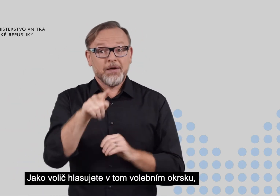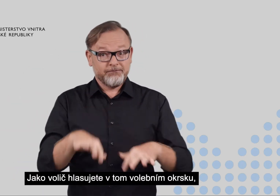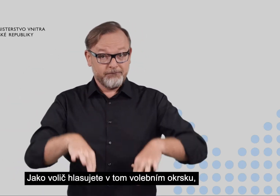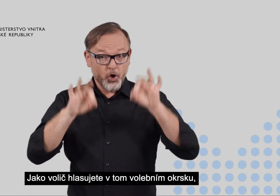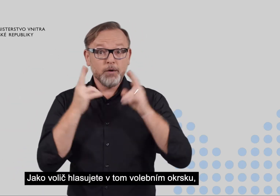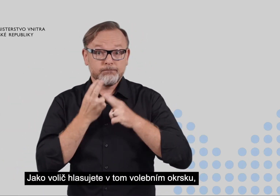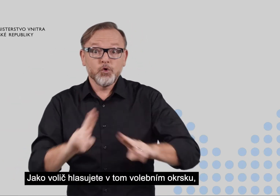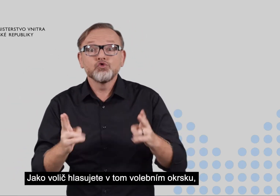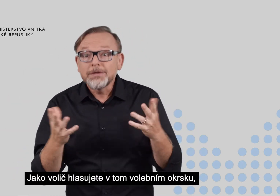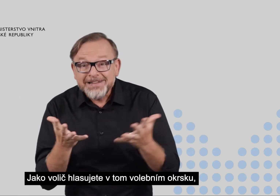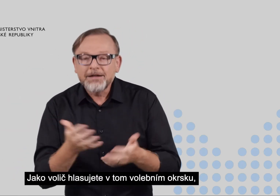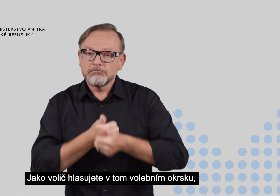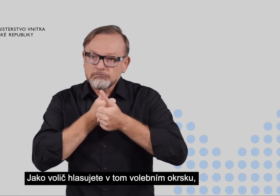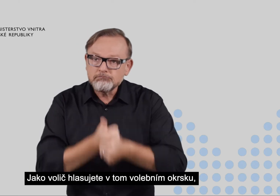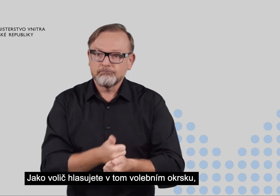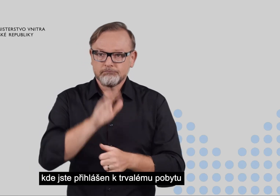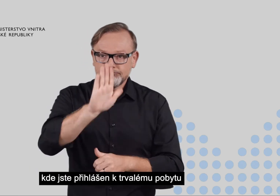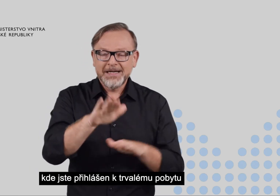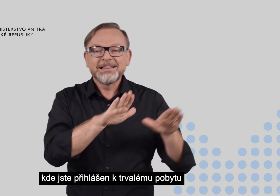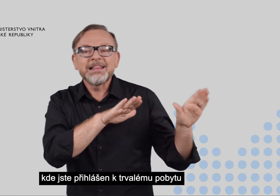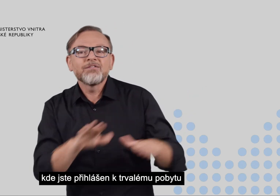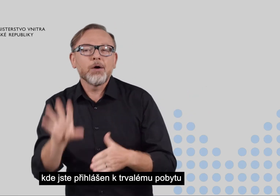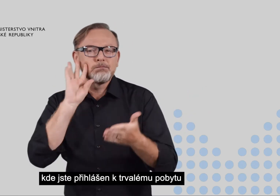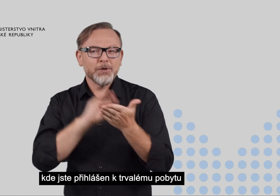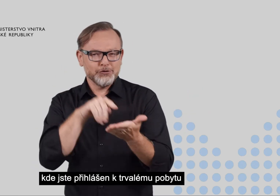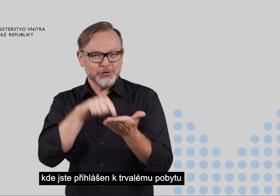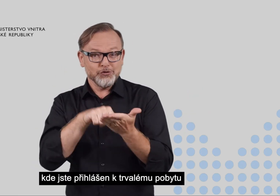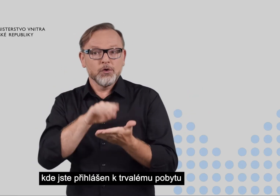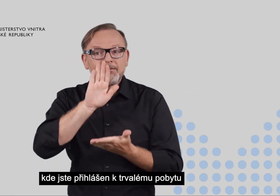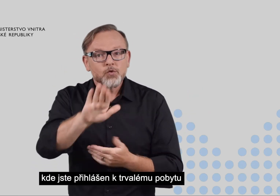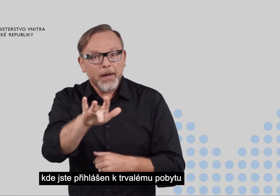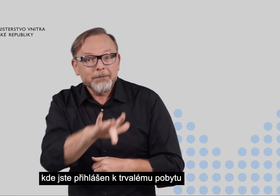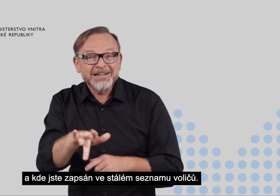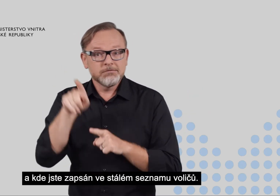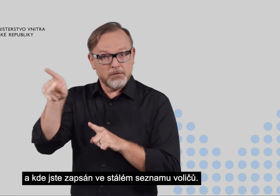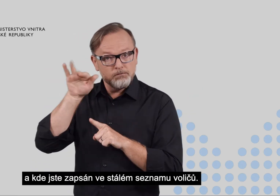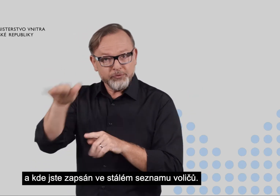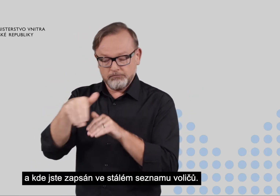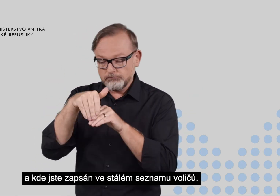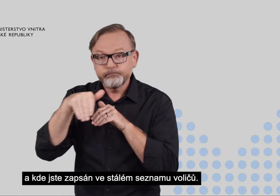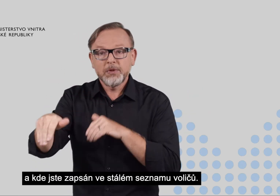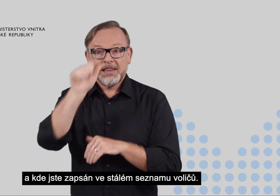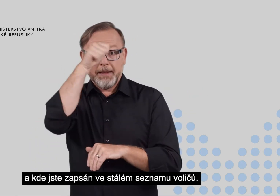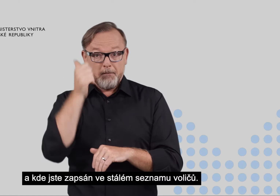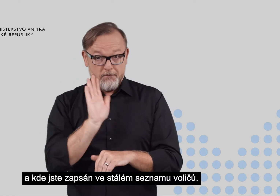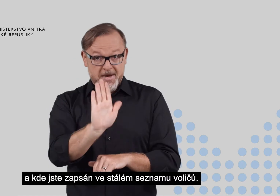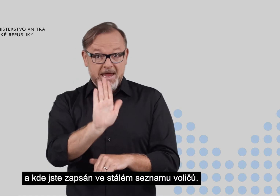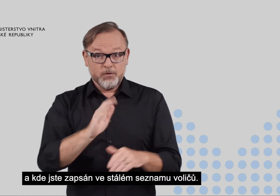volič hlasujete v tom volebním okrsku, kde jste přihlášen k trvalému pobytu. V tomto okrsku jste tedy zapsán ve stálem seznamu